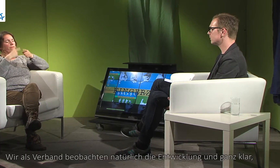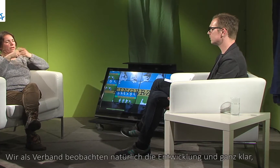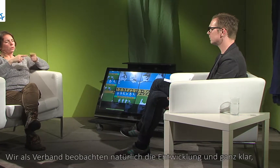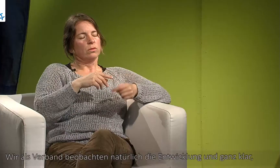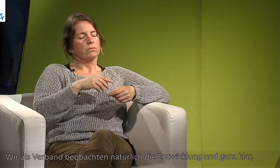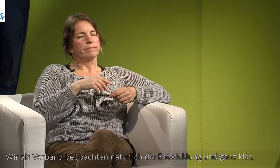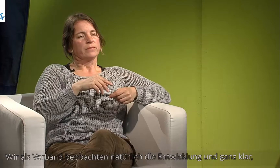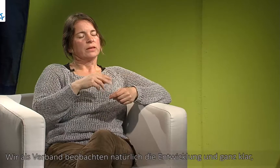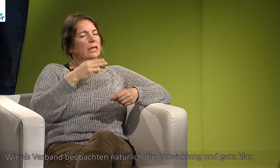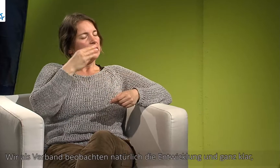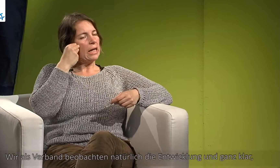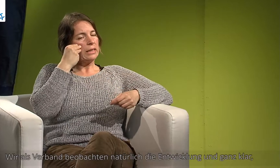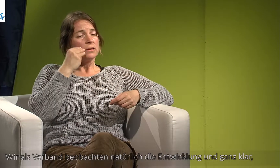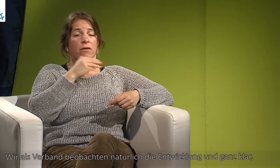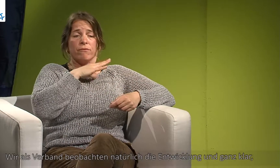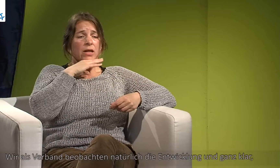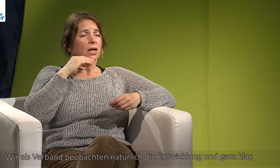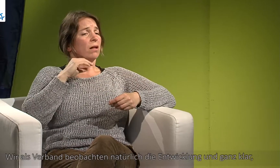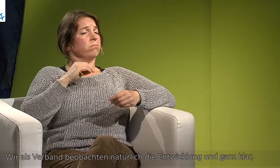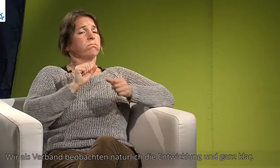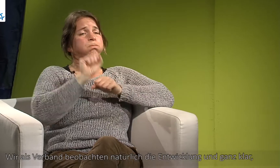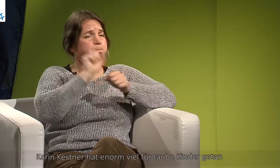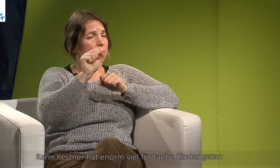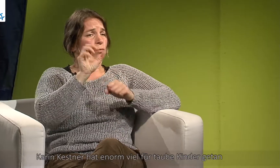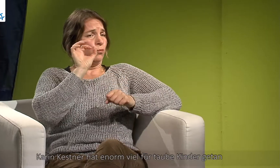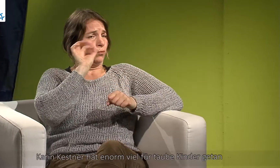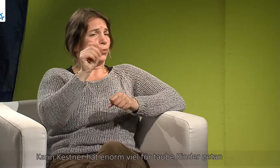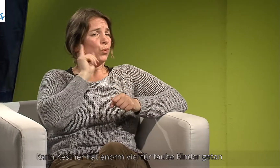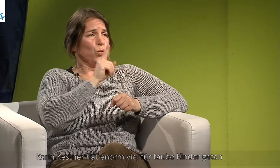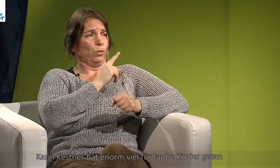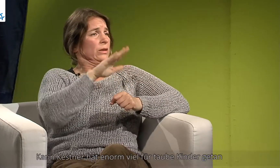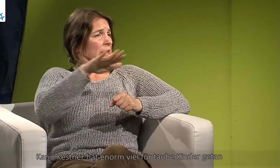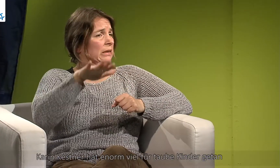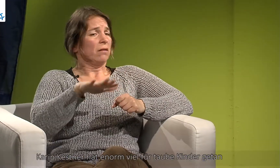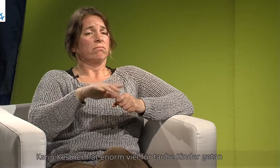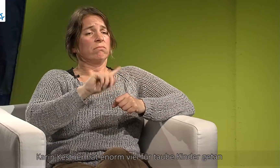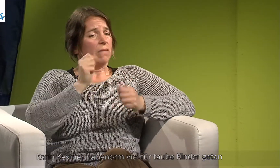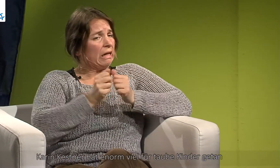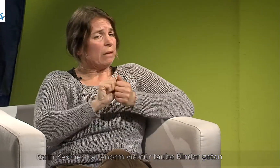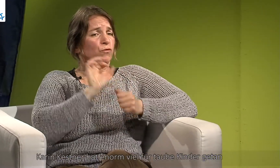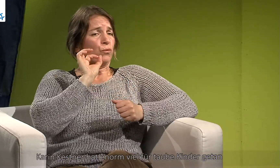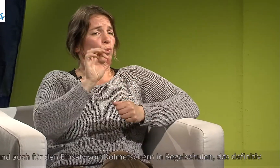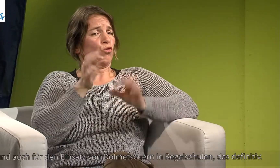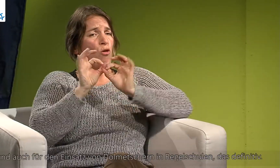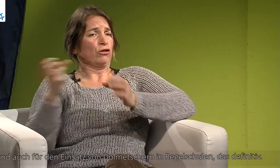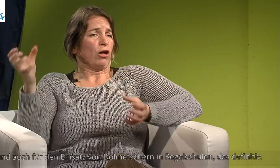als Verband beobachten natürlich die Entwicklung und ganz klar Karin Kästner hat enorm viel für gehörlose Kinder getan und auch für den